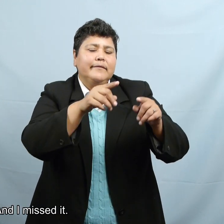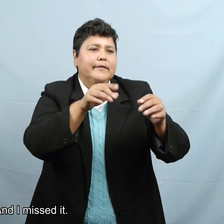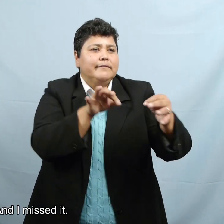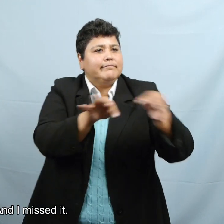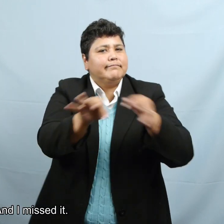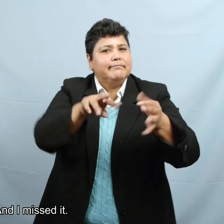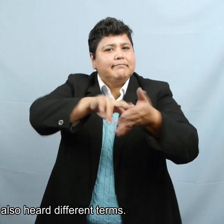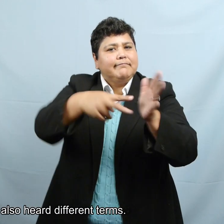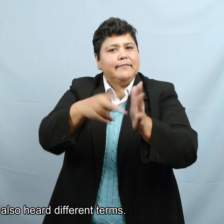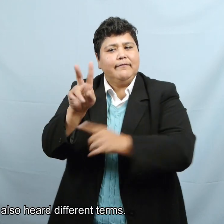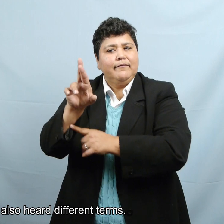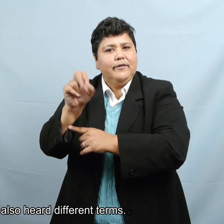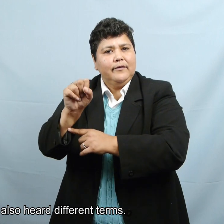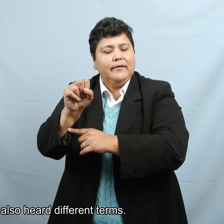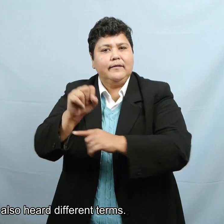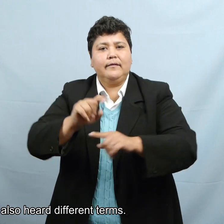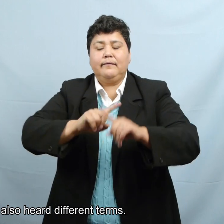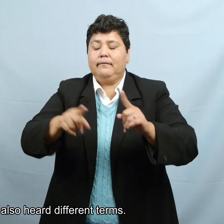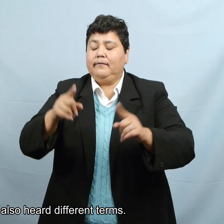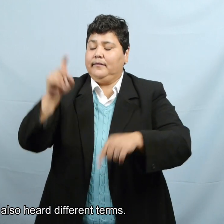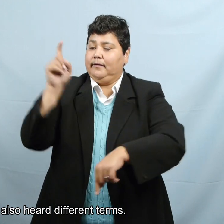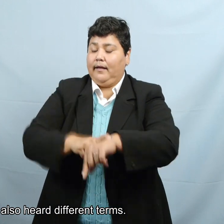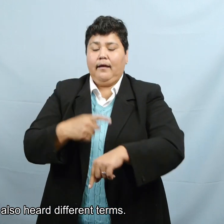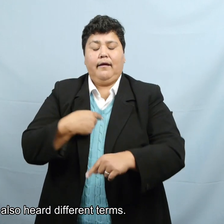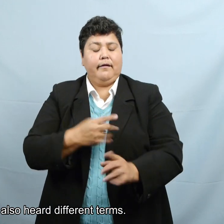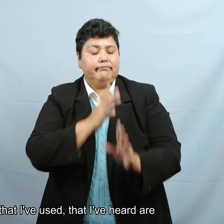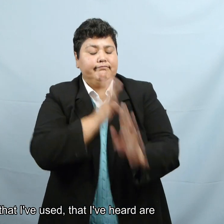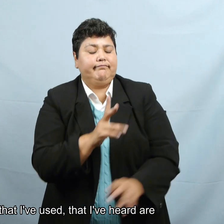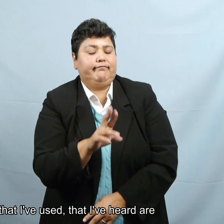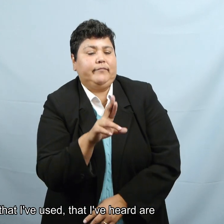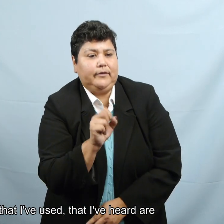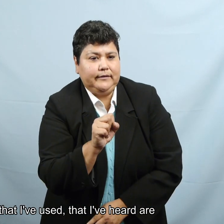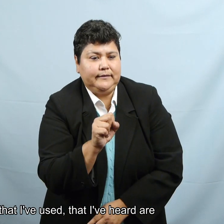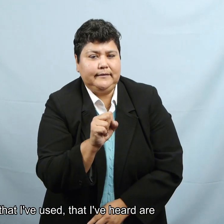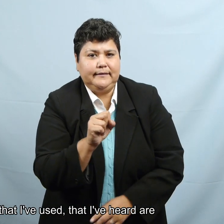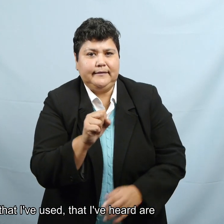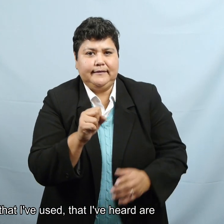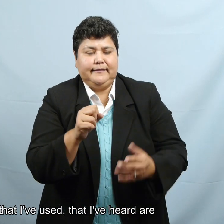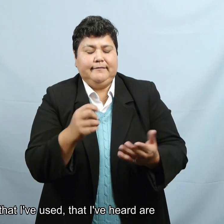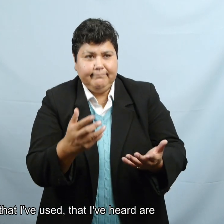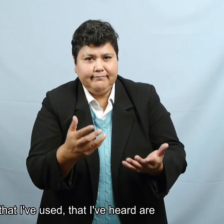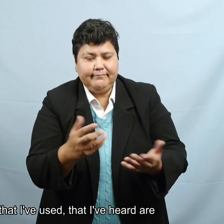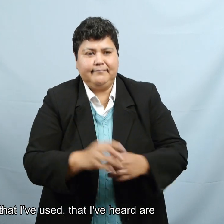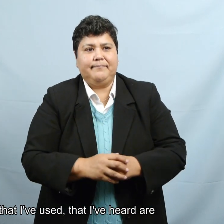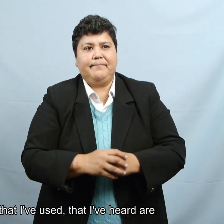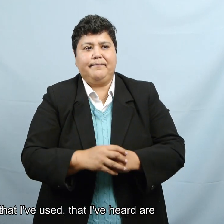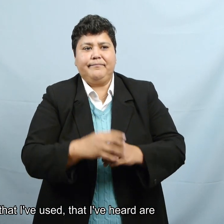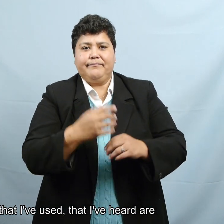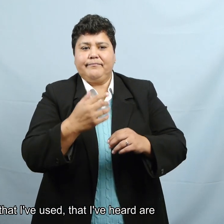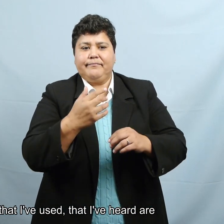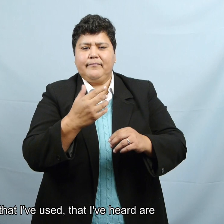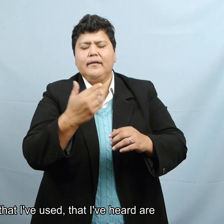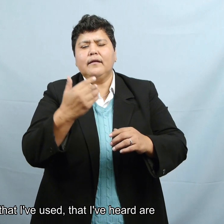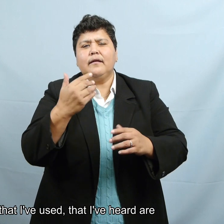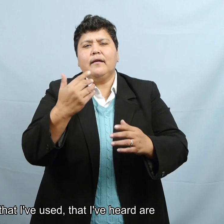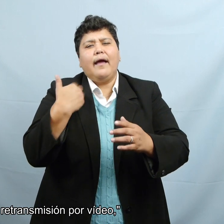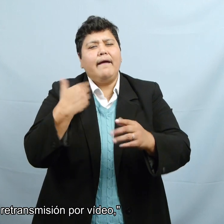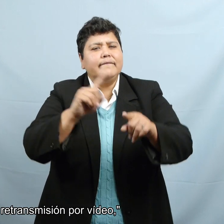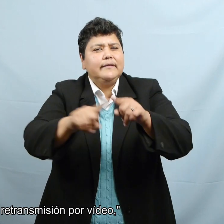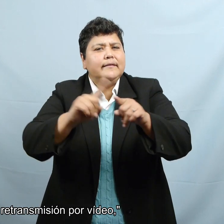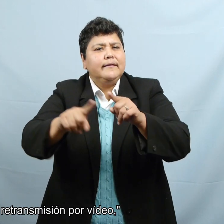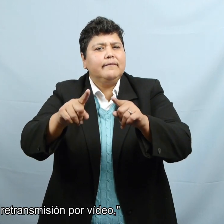Y se me fue. Porque también he escuchado diferentes términos. Yo, yo, algunos de los términos que he escuchado es